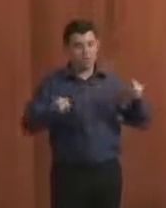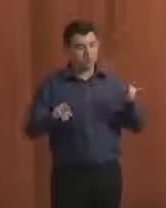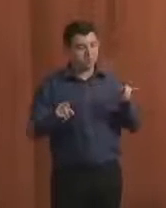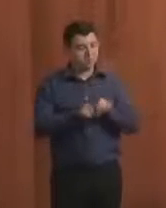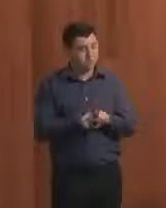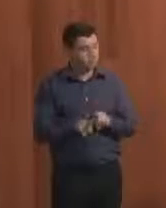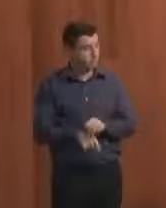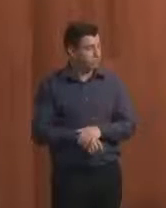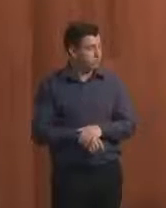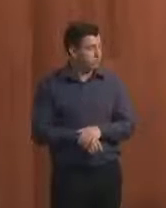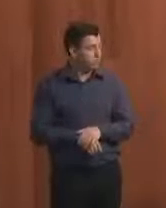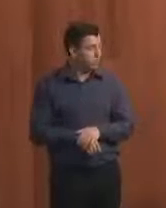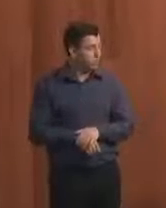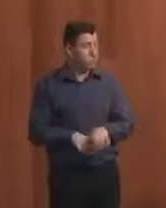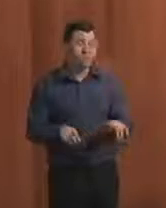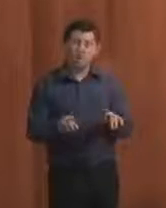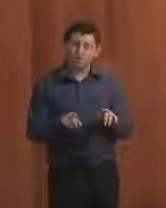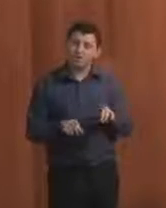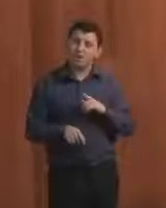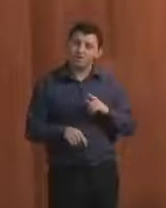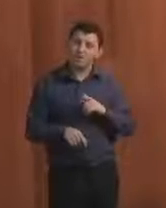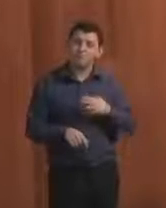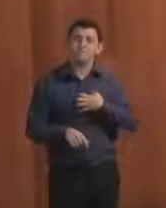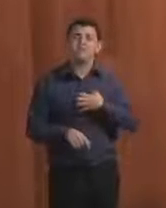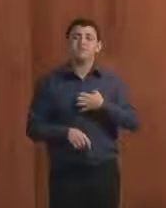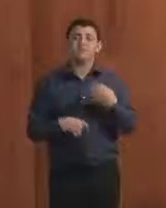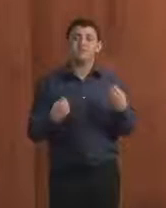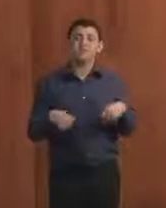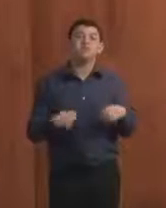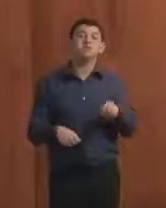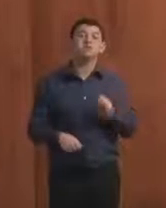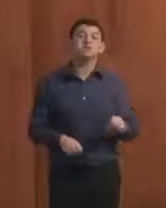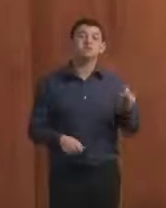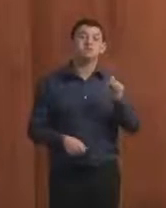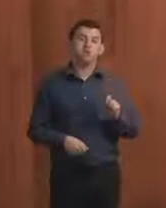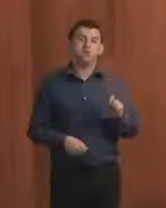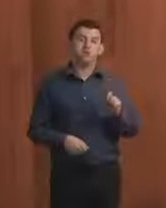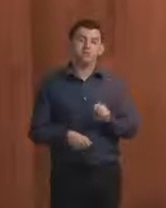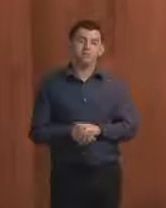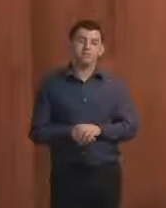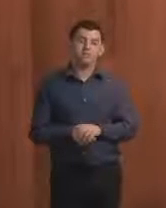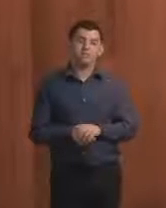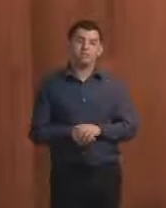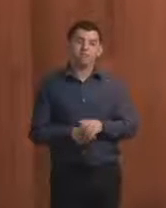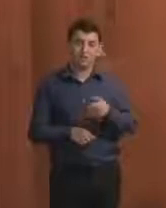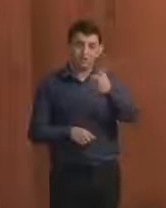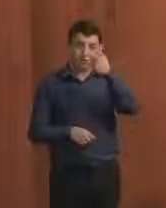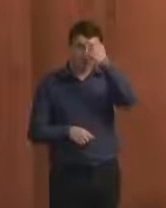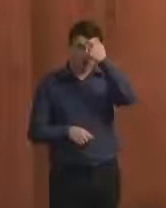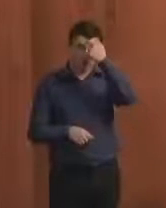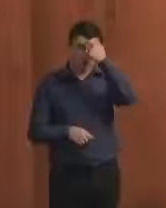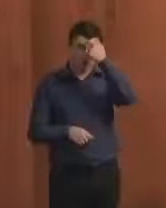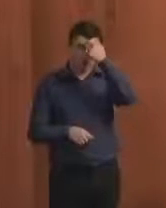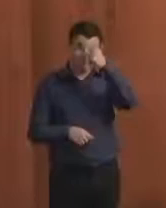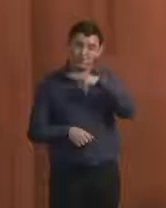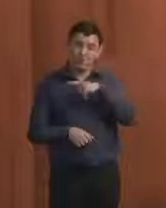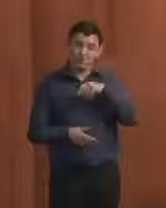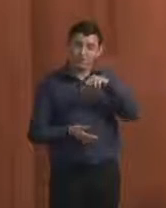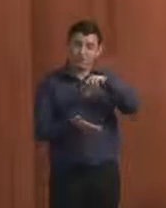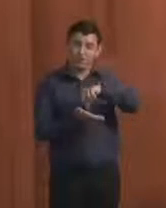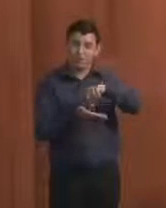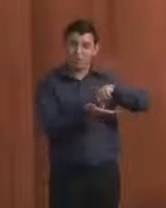Também houve uma necessidade de que as conscientizações fossem nos órgãos